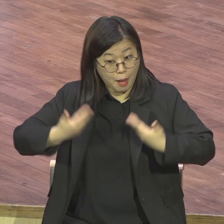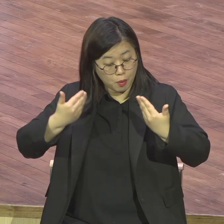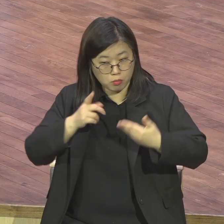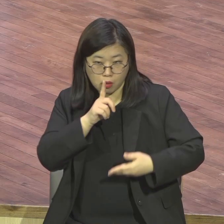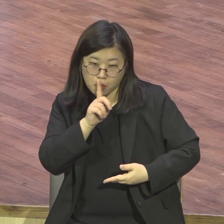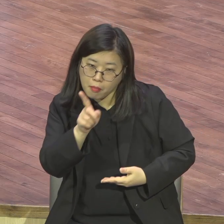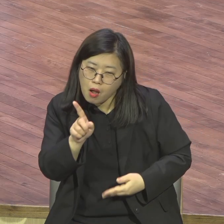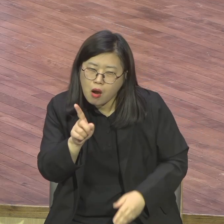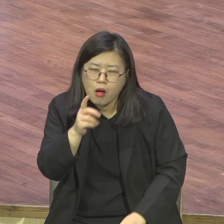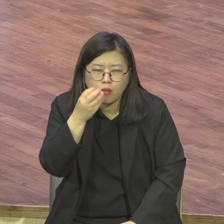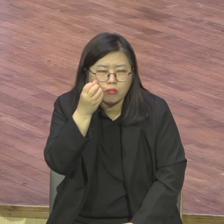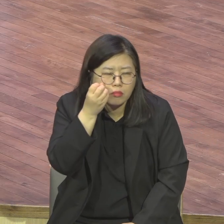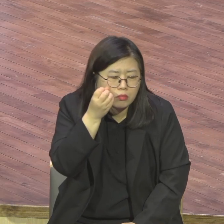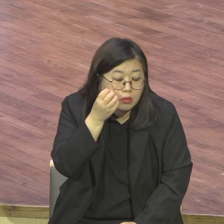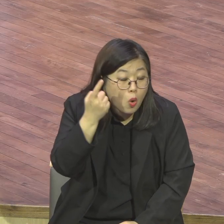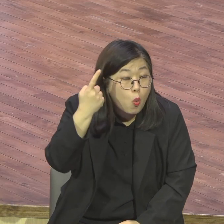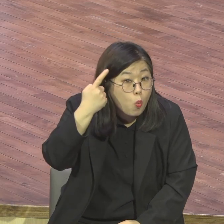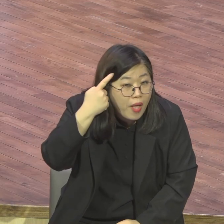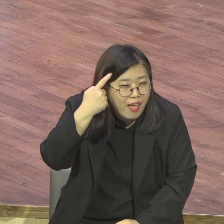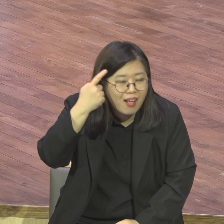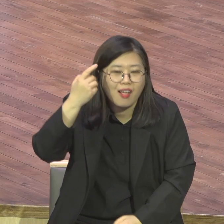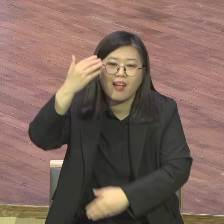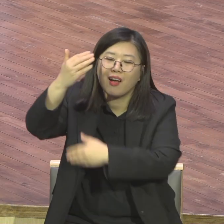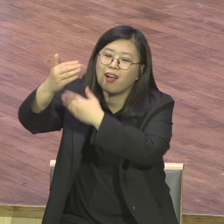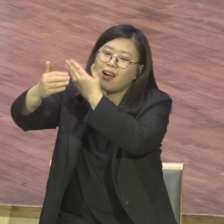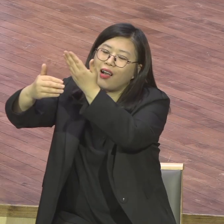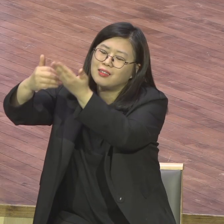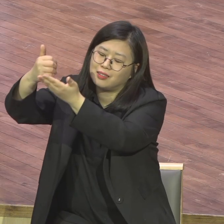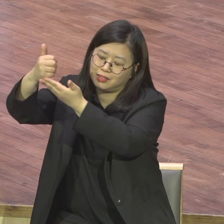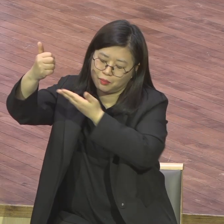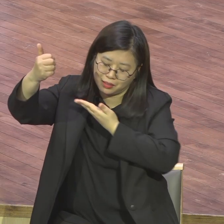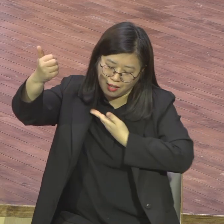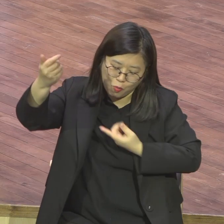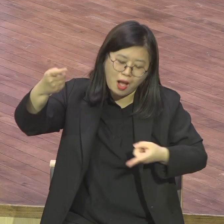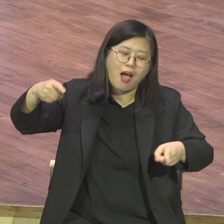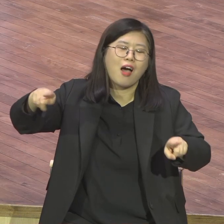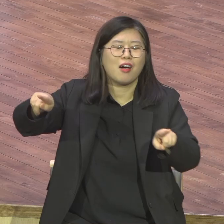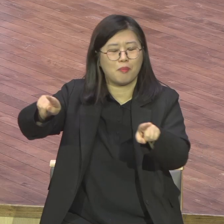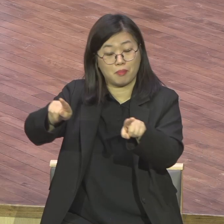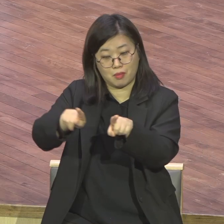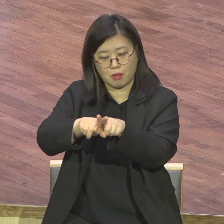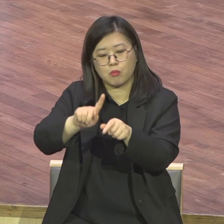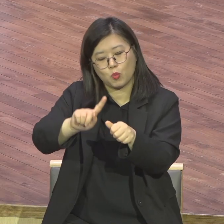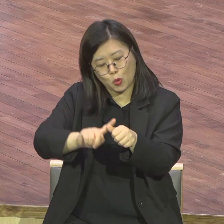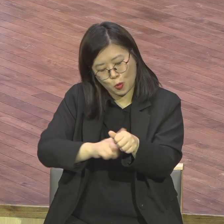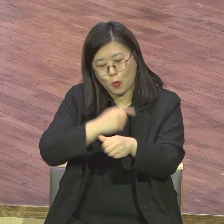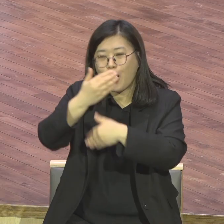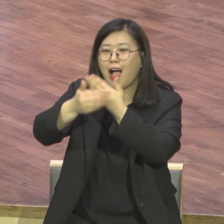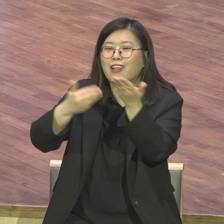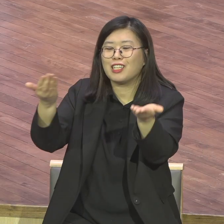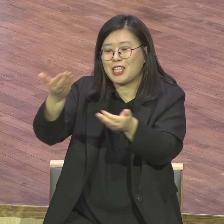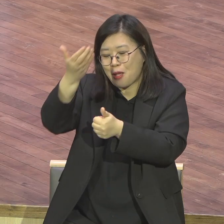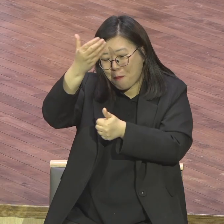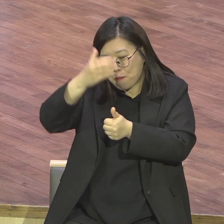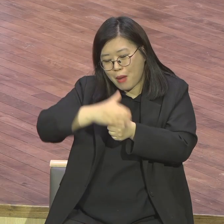그게 바로 위드. 하나님이 나와 함께 계신다. 이만 뒤에 다 같은 말입니다.